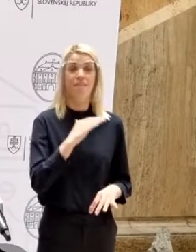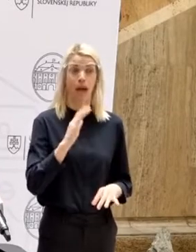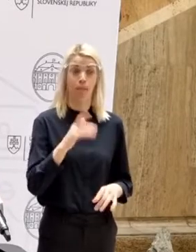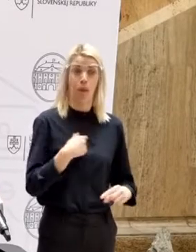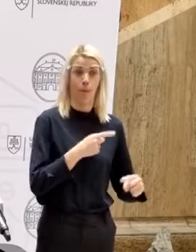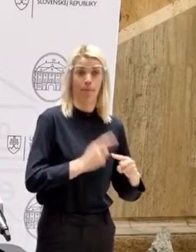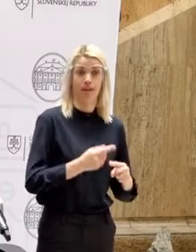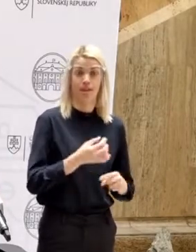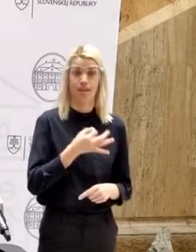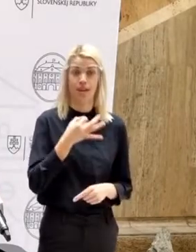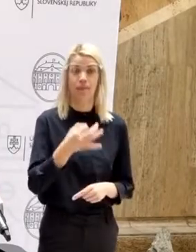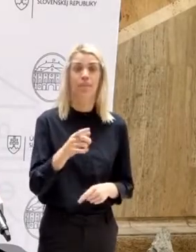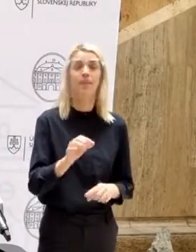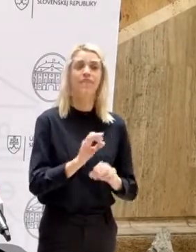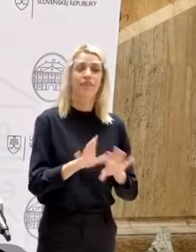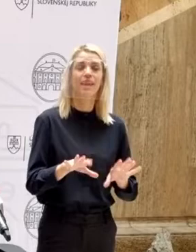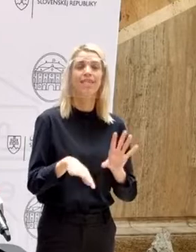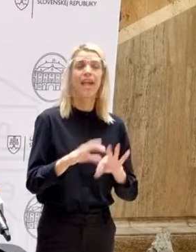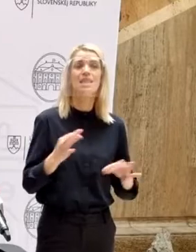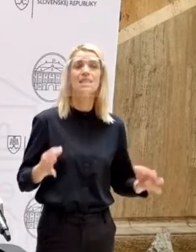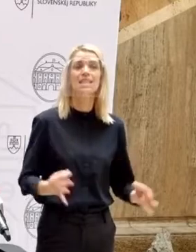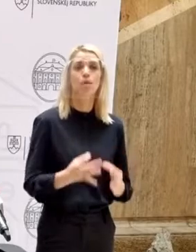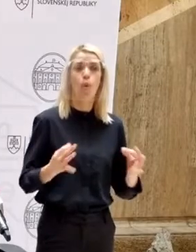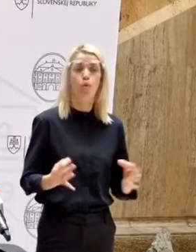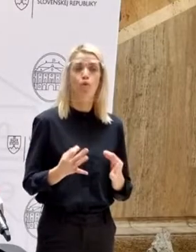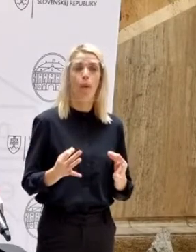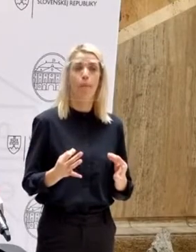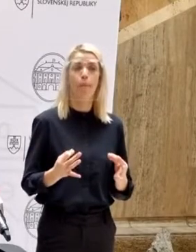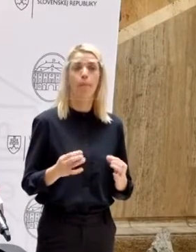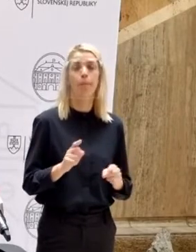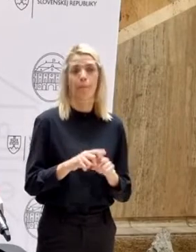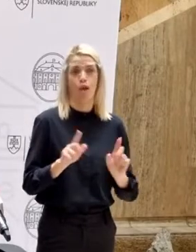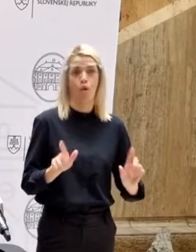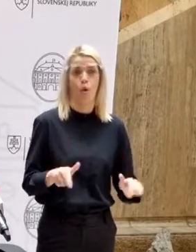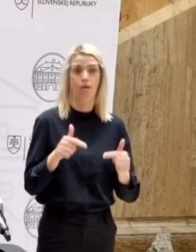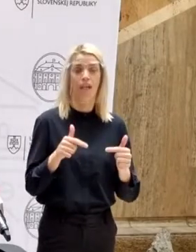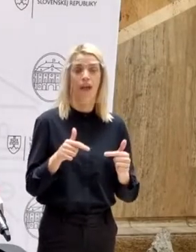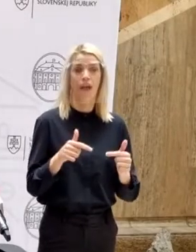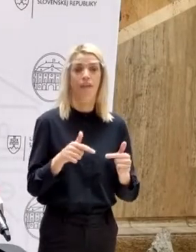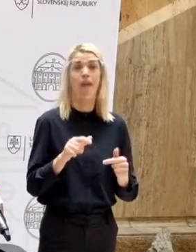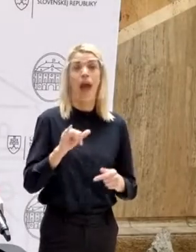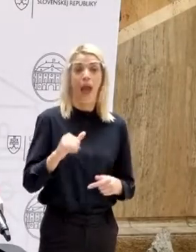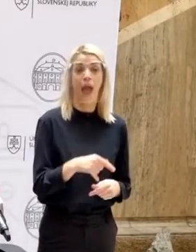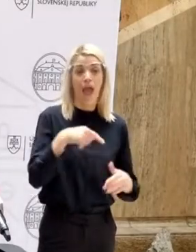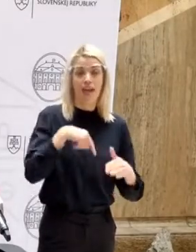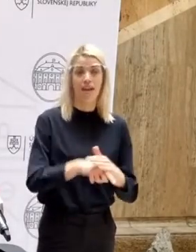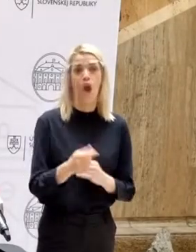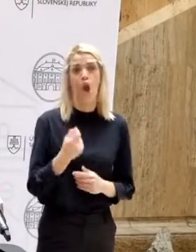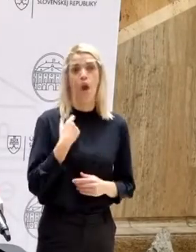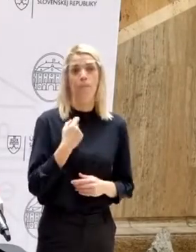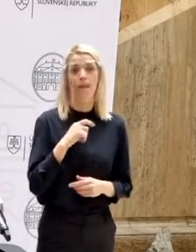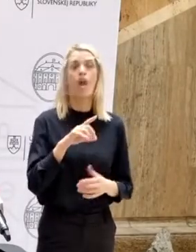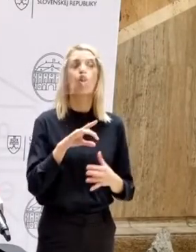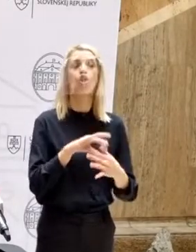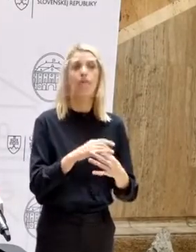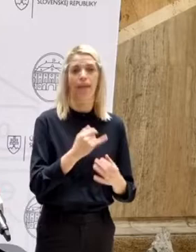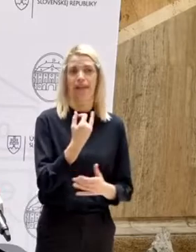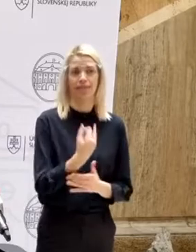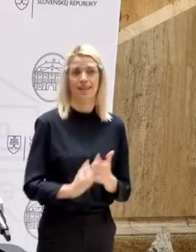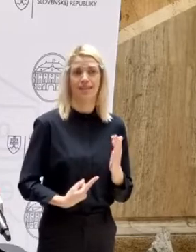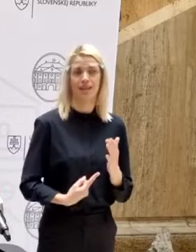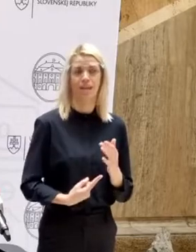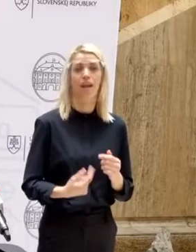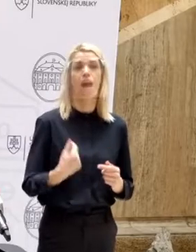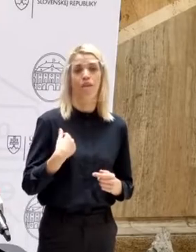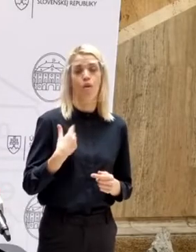sa na to pýtali, vedeli nájsť ten spôsob aj takýmto spôsobom, že online, aj keď to bolo v obývačke, tak ten kontakt nestratili. Toto bude